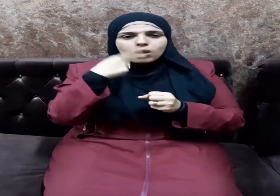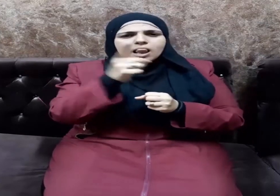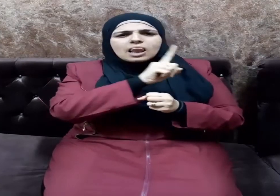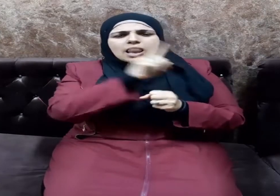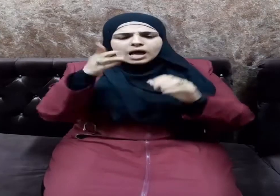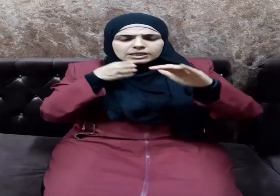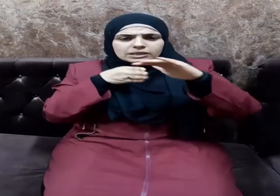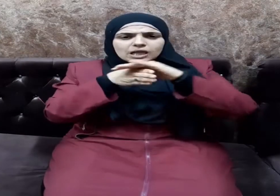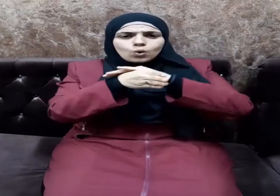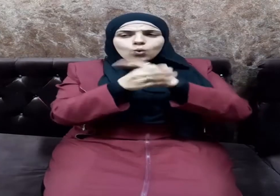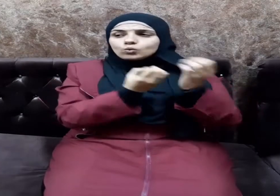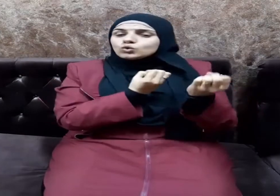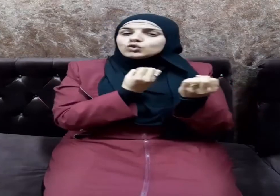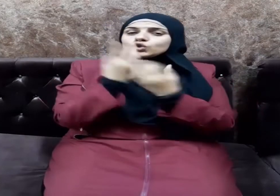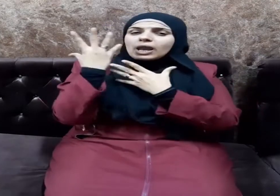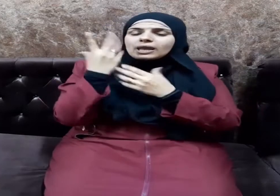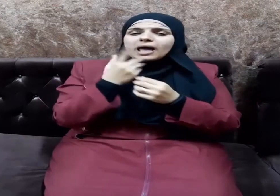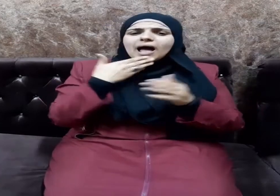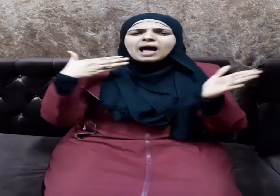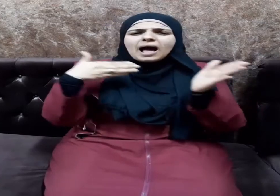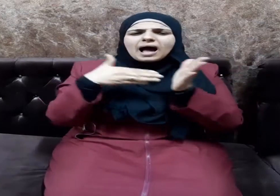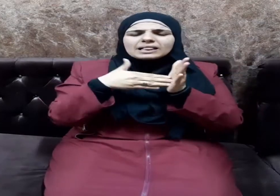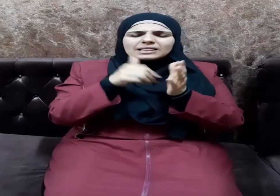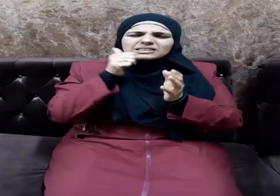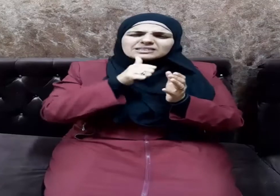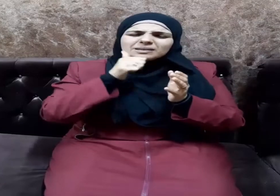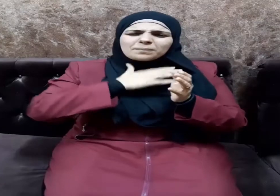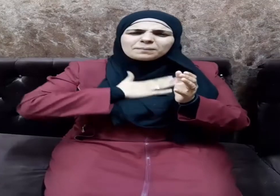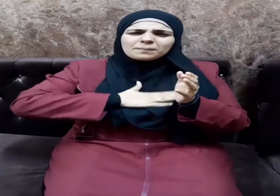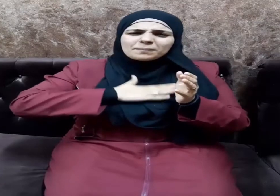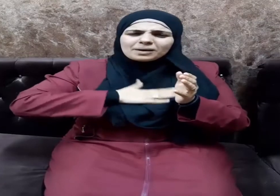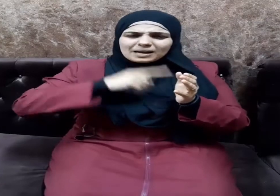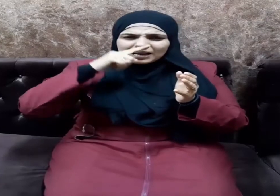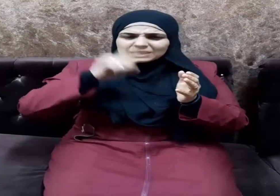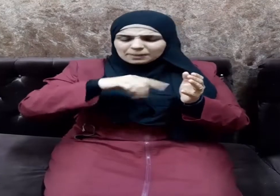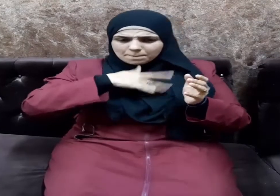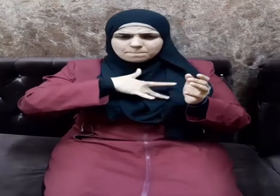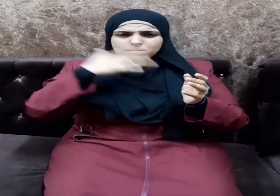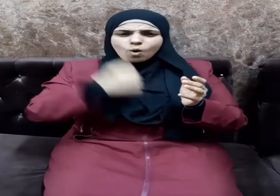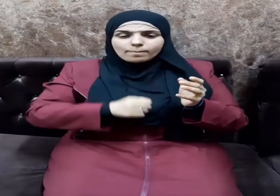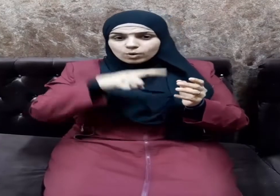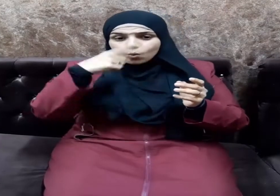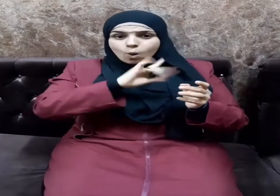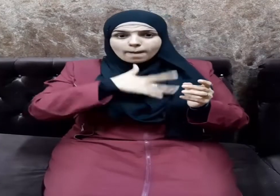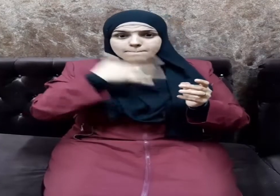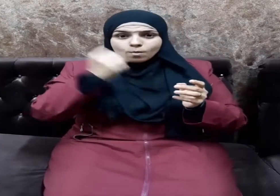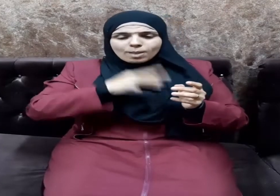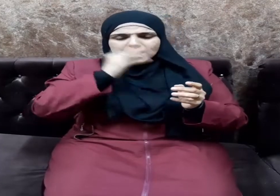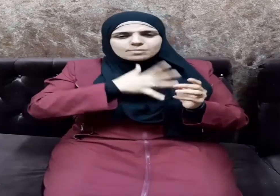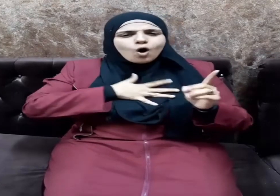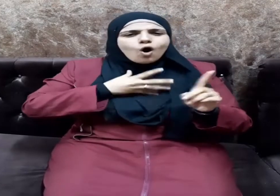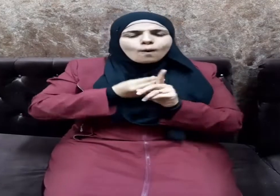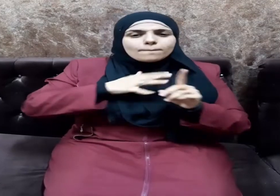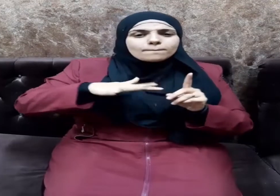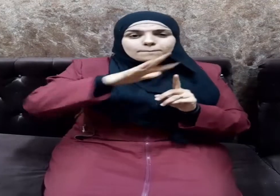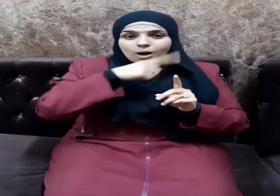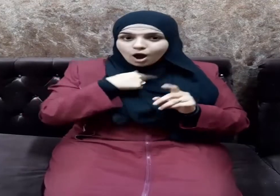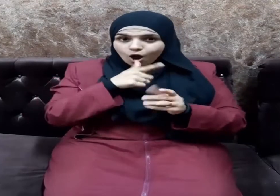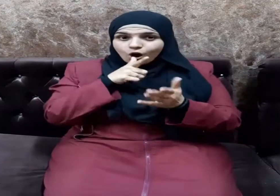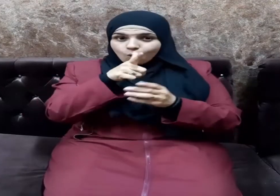تدخلون الجنة حتى تؤمنوا ولا تؤمنوا حتى تحابوا أولا أدلكم على